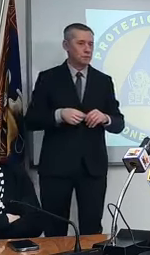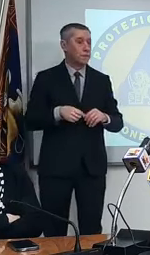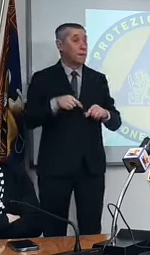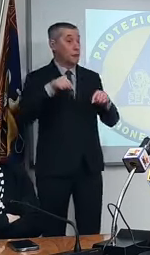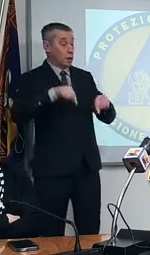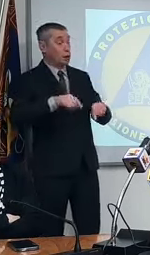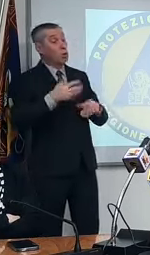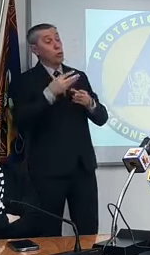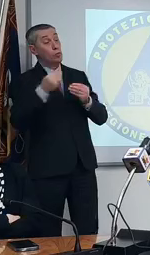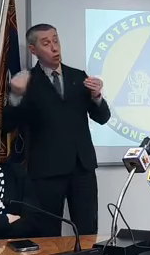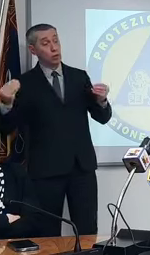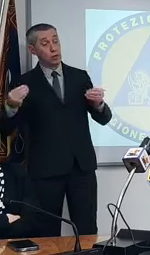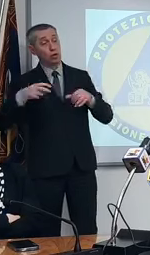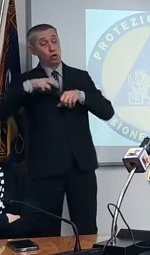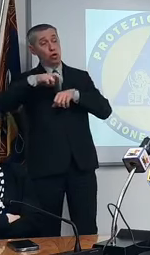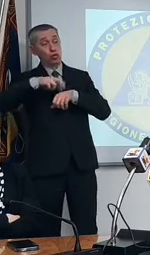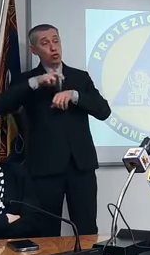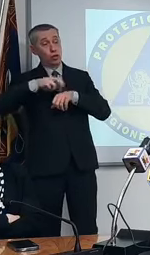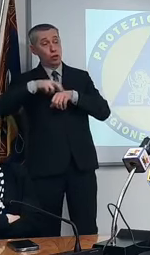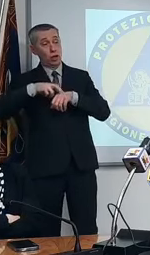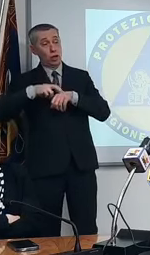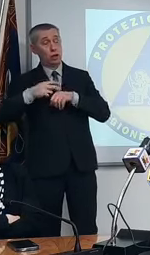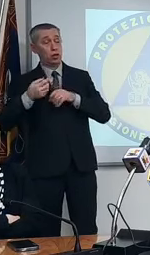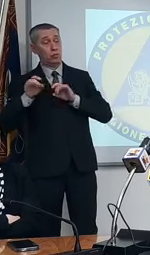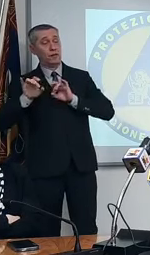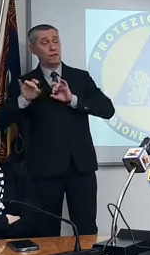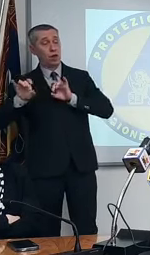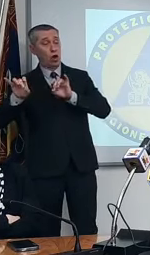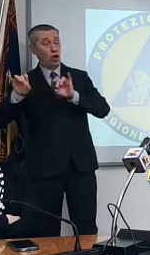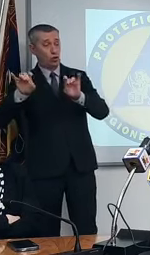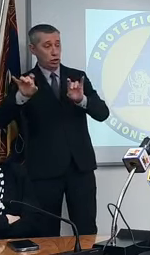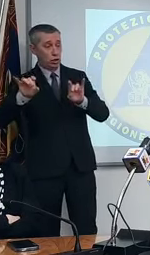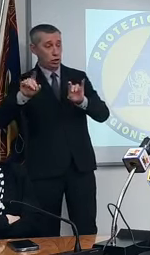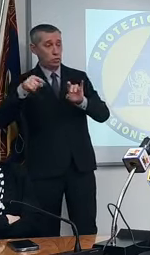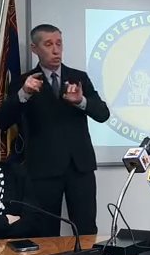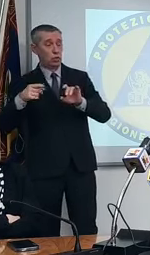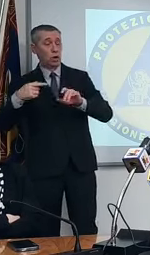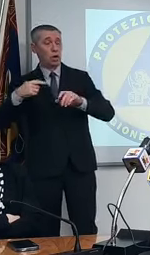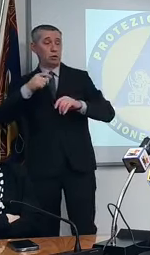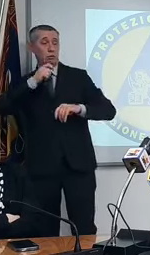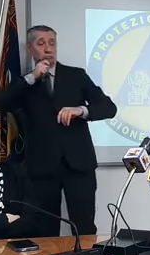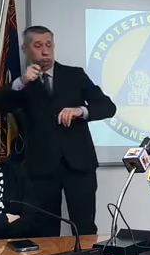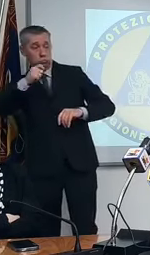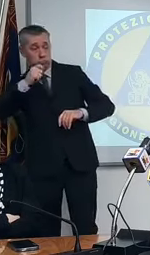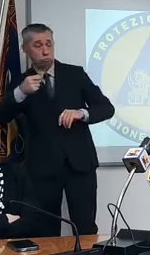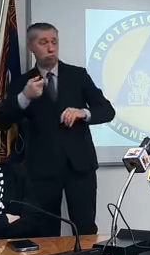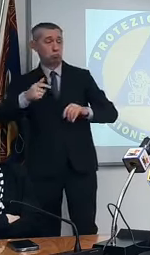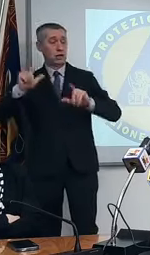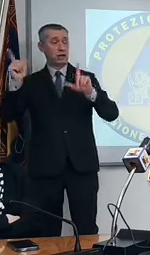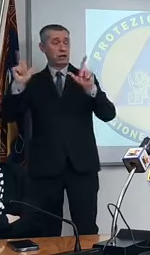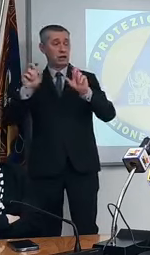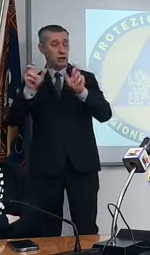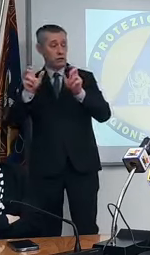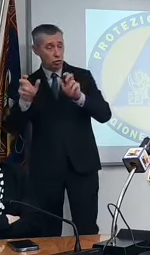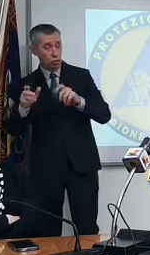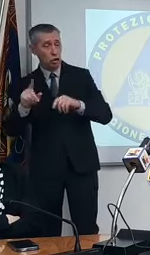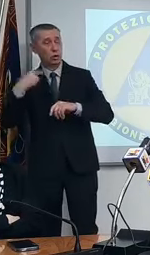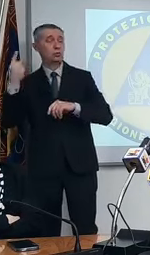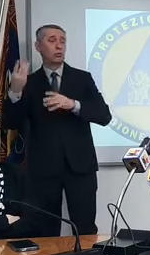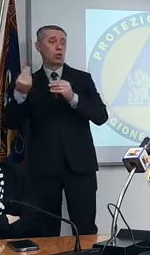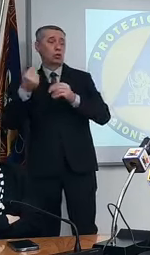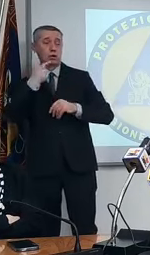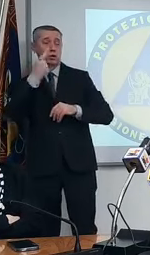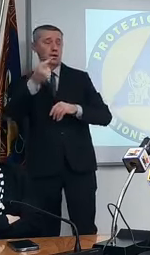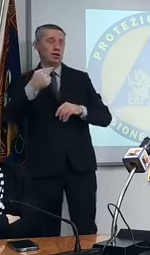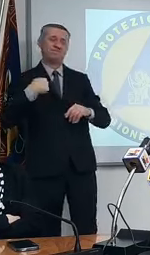virologi soprattutto quelli che vanno in televisione nei canali nazionali si sono detti assolutamente contrari alla riapertura delle